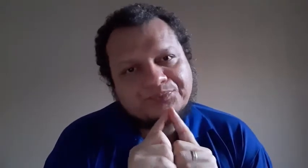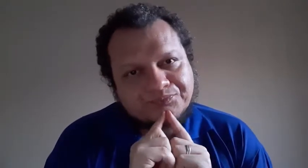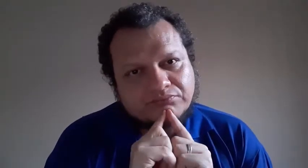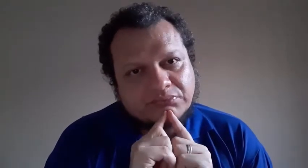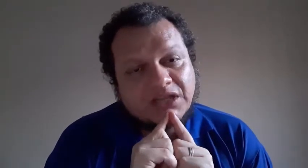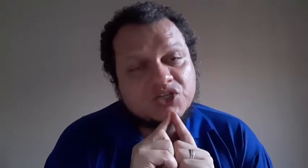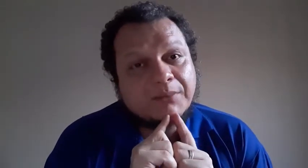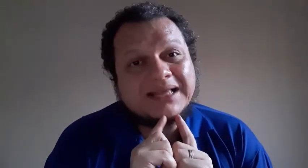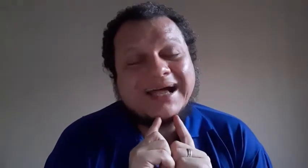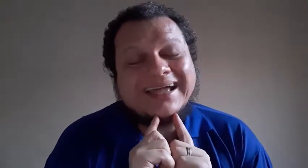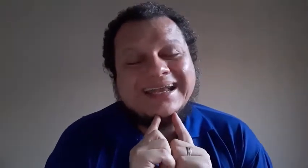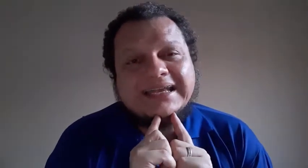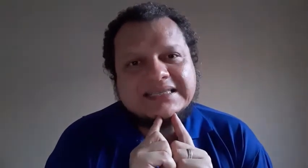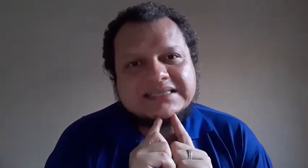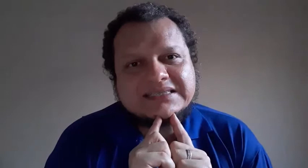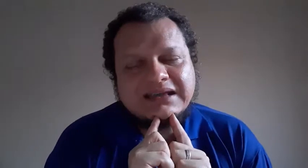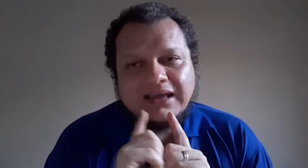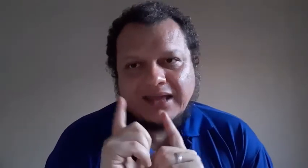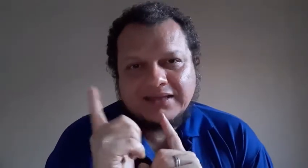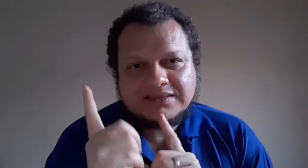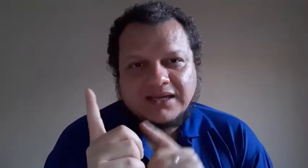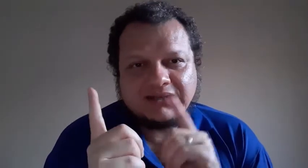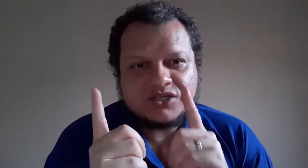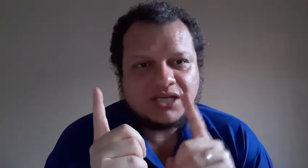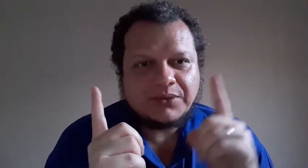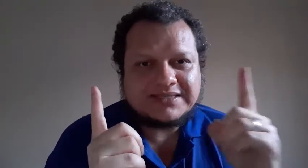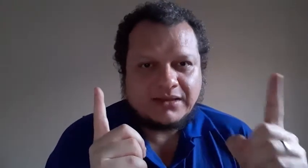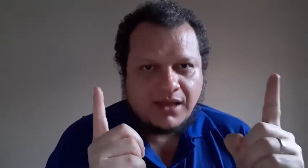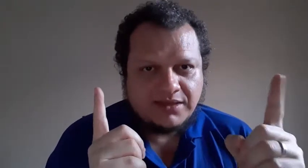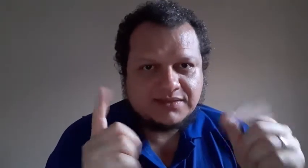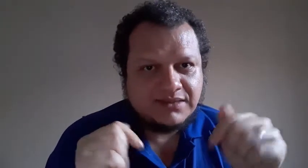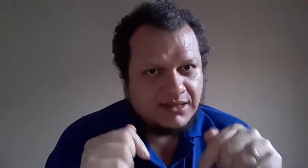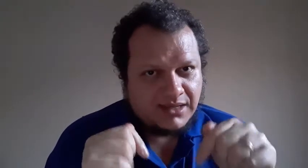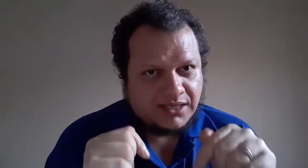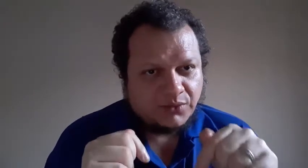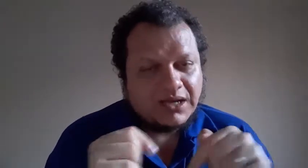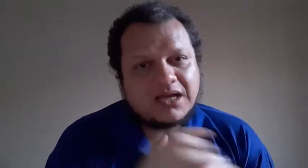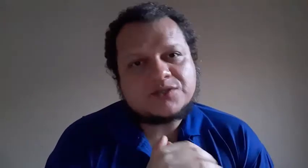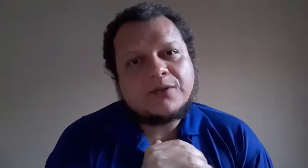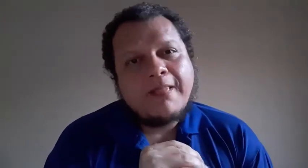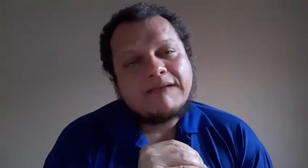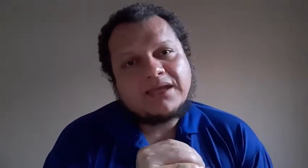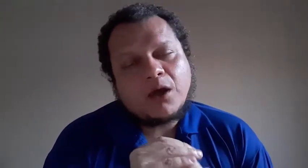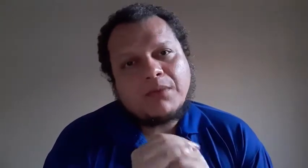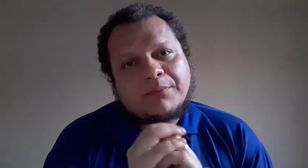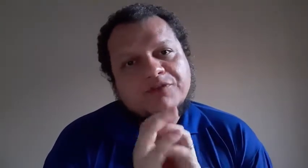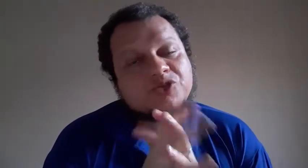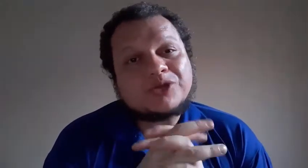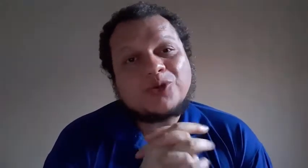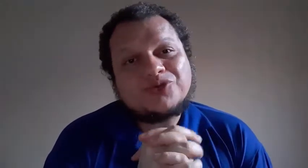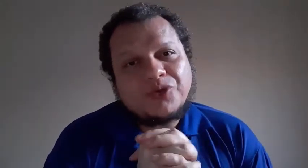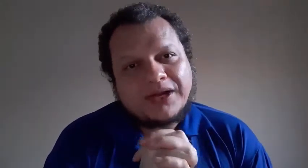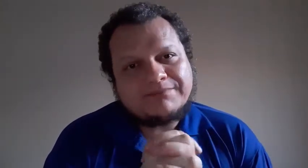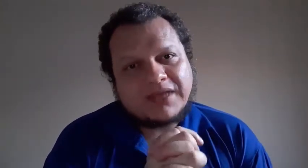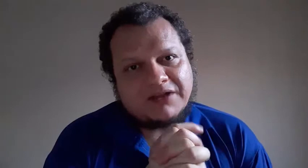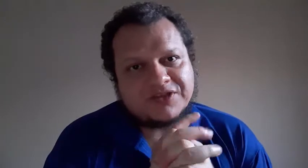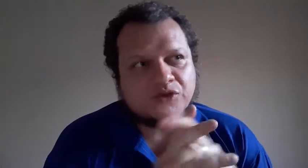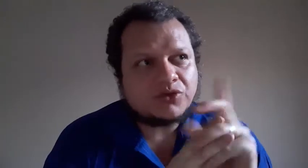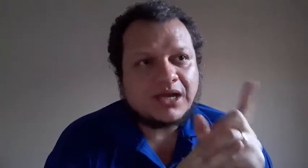chamada ELIS. É a Escrita de Língua de Sinais, no caso, que é uma professora doutora, que ela fez doutorado